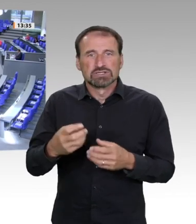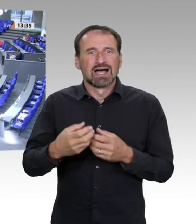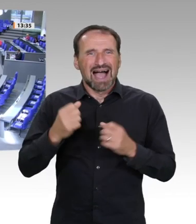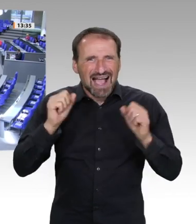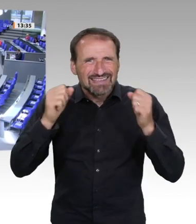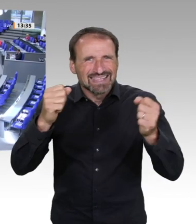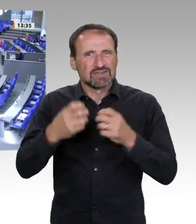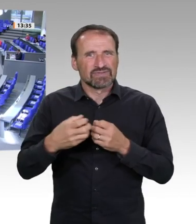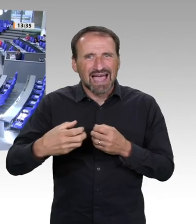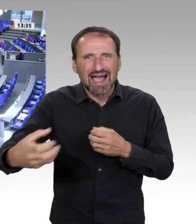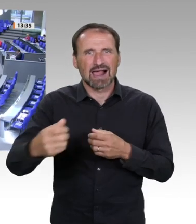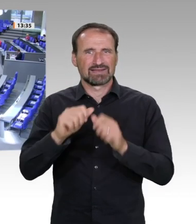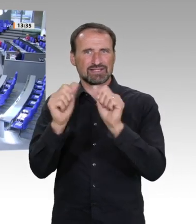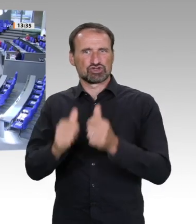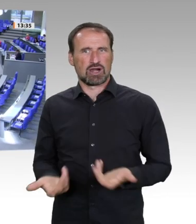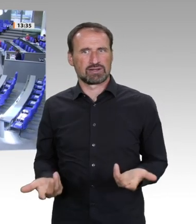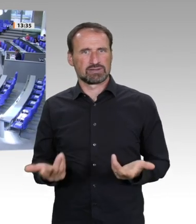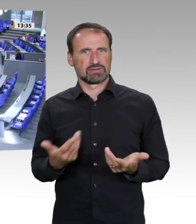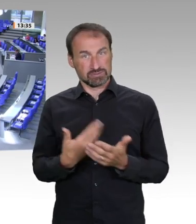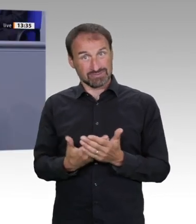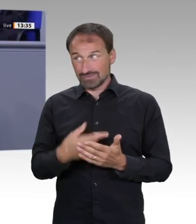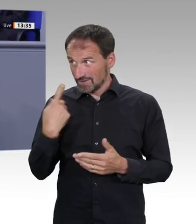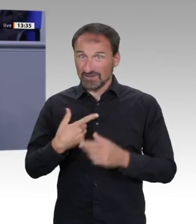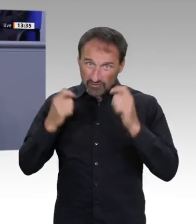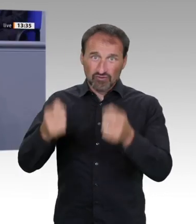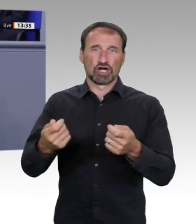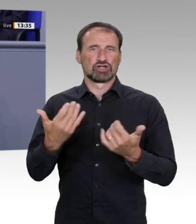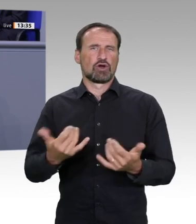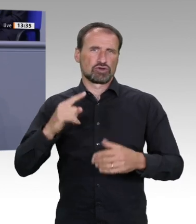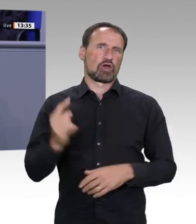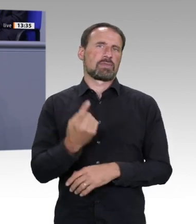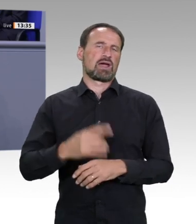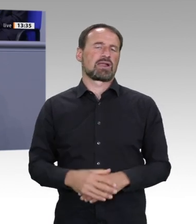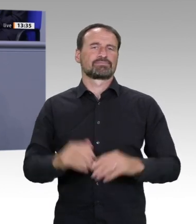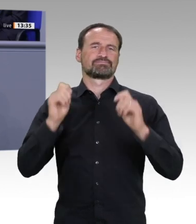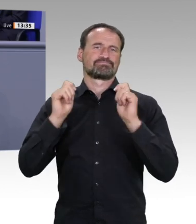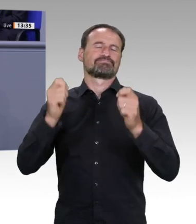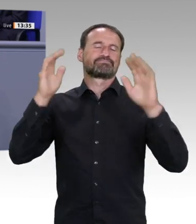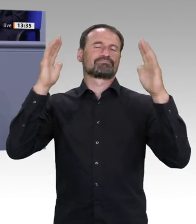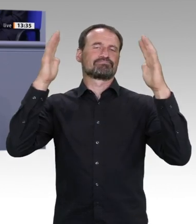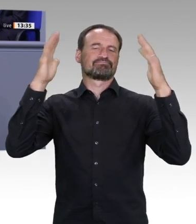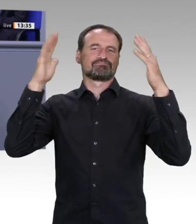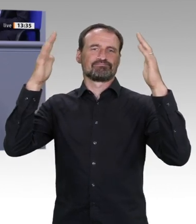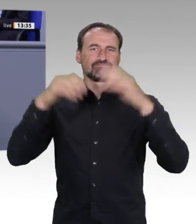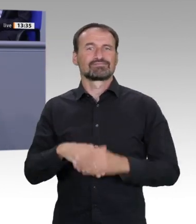Migrationsbewegung und auch Digitalisierung machen deutlich, unser Alltagsleben ist immer stärker